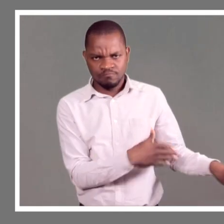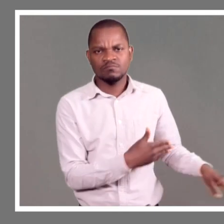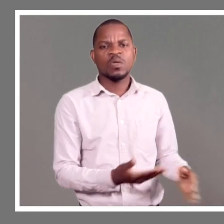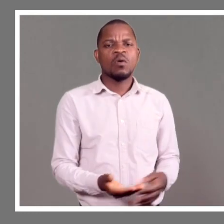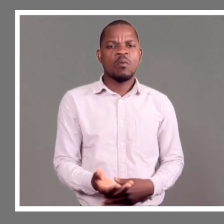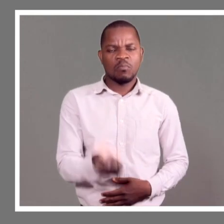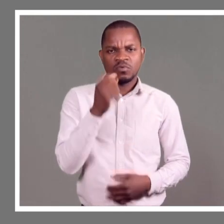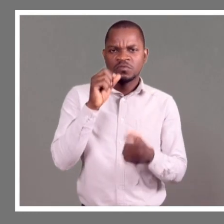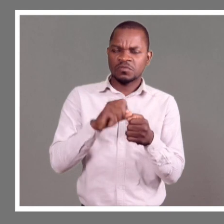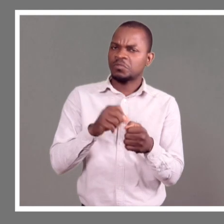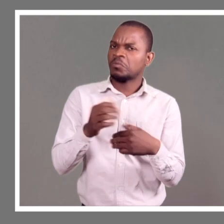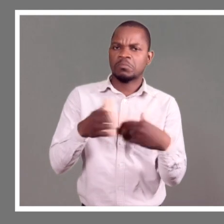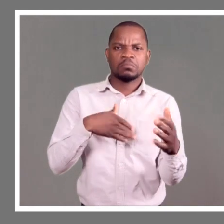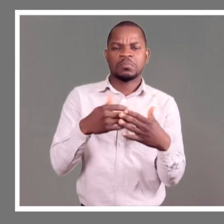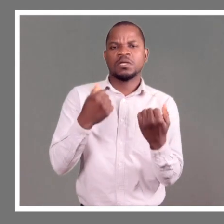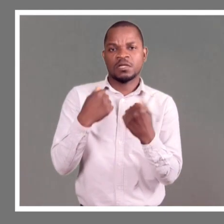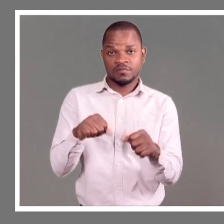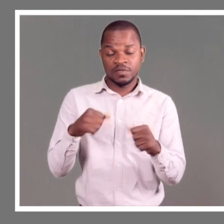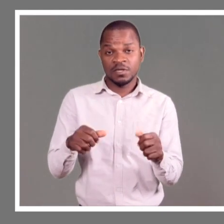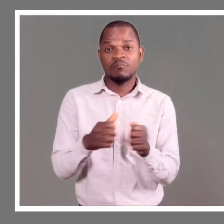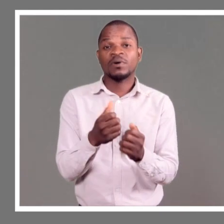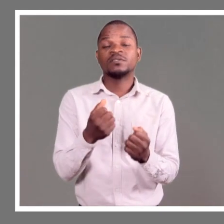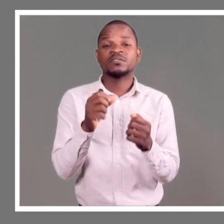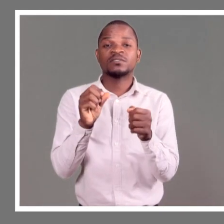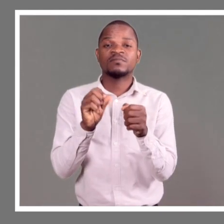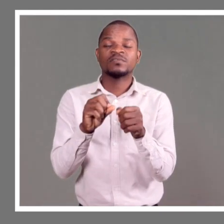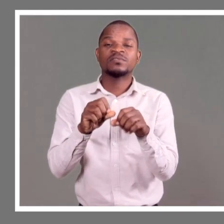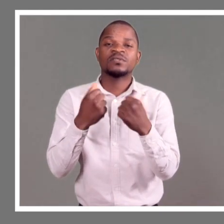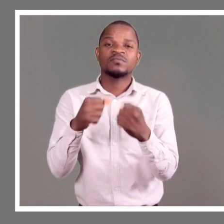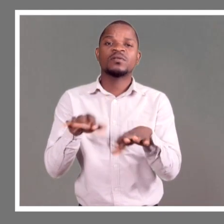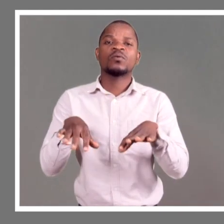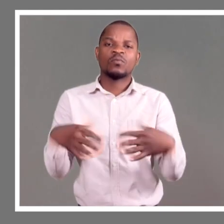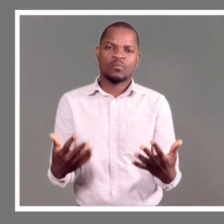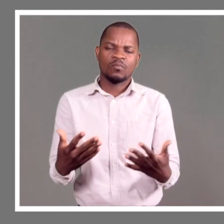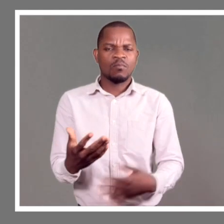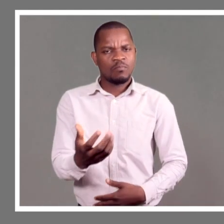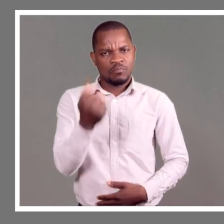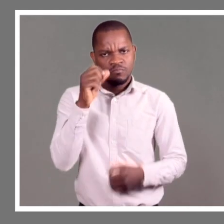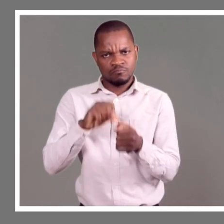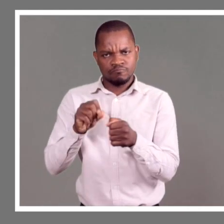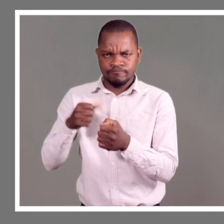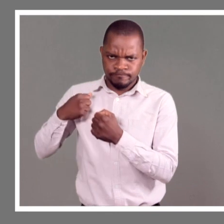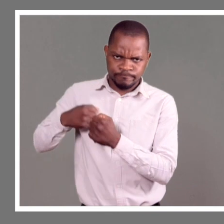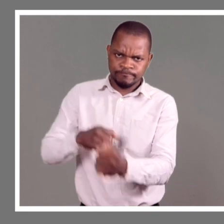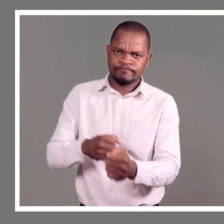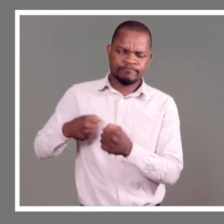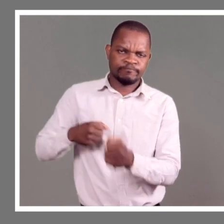atividades é essa da área da carpintaria. É impossível, todo tipo de deficiência pode fazer essa